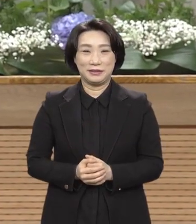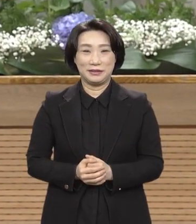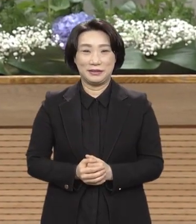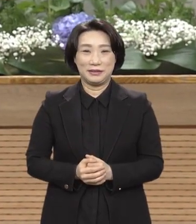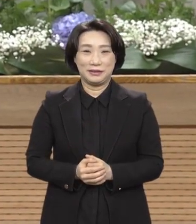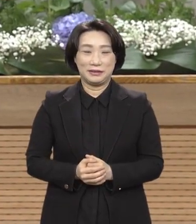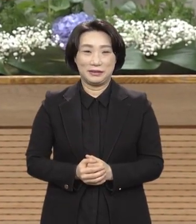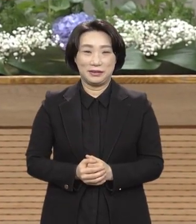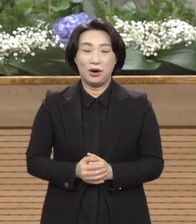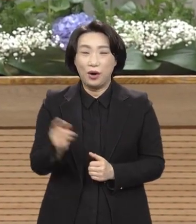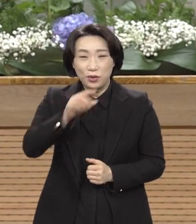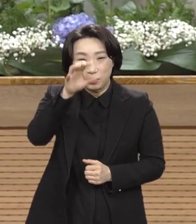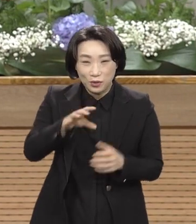무소 부재하시다.